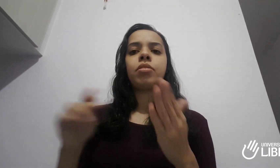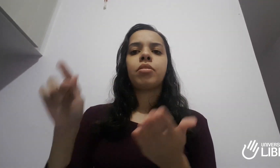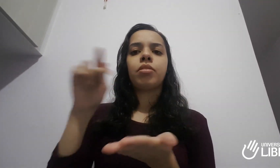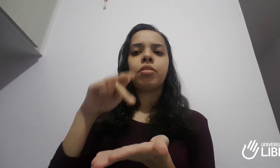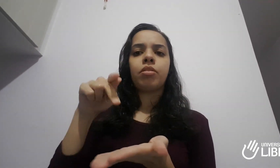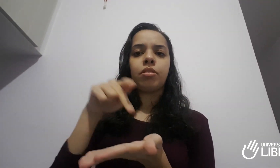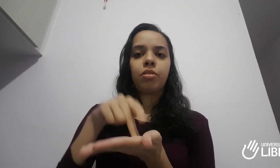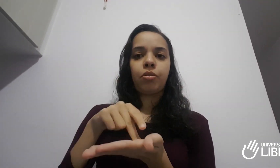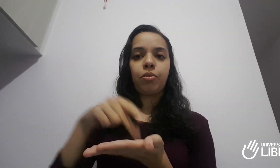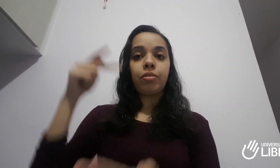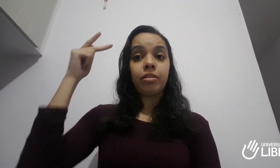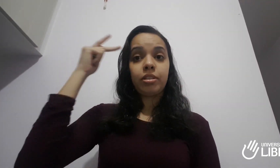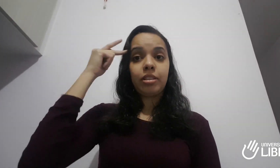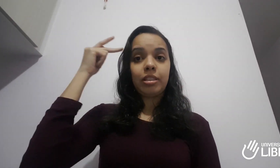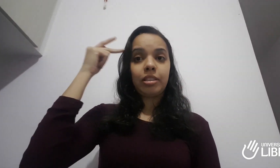em São Paulo, na capital.